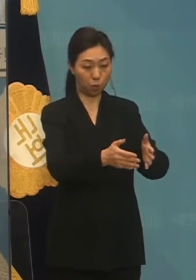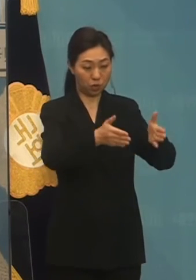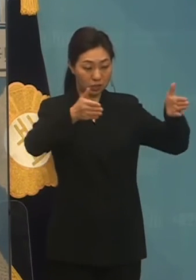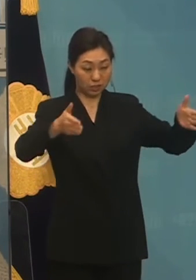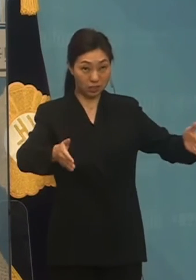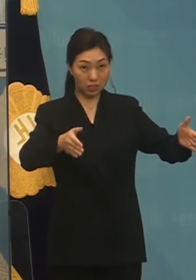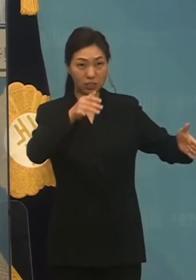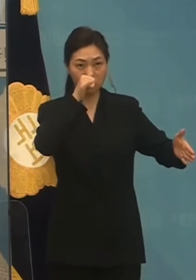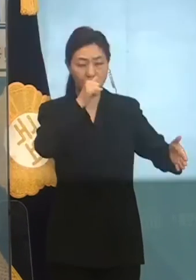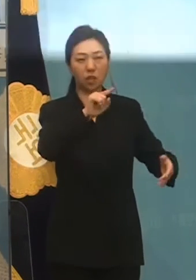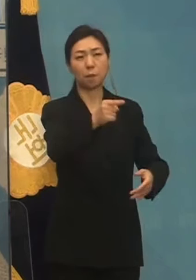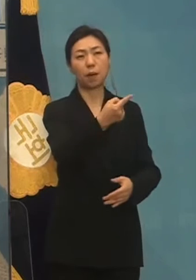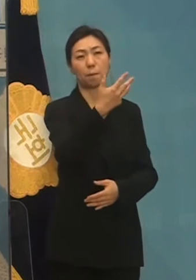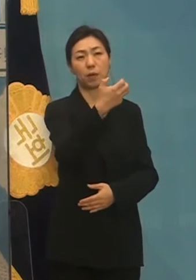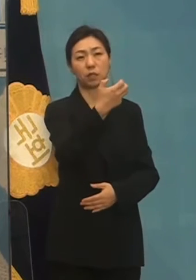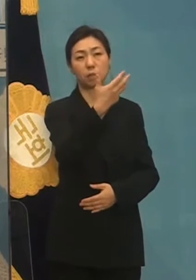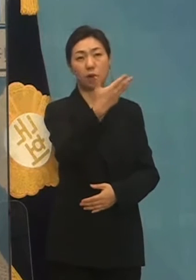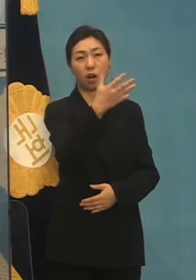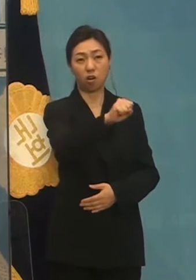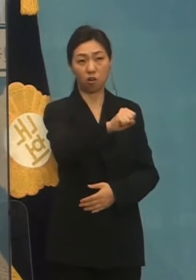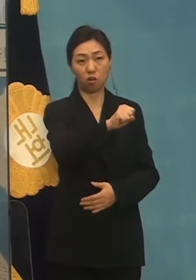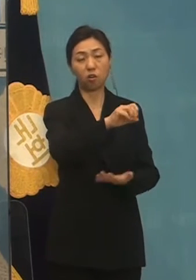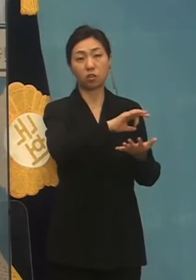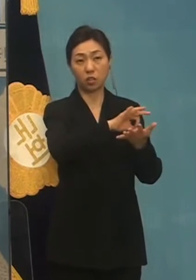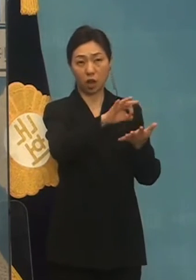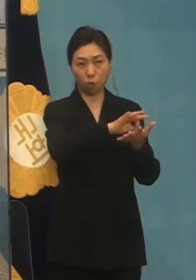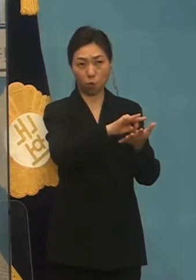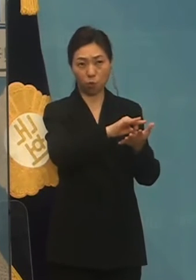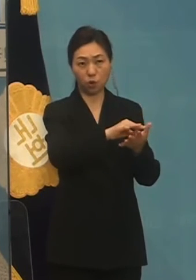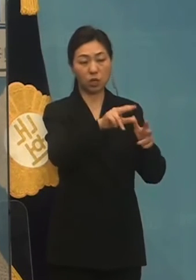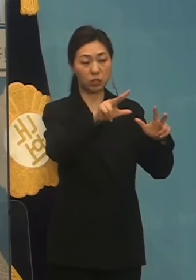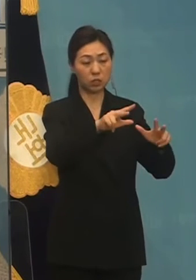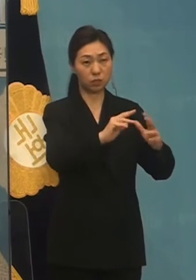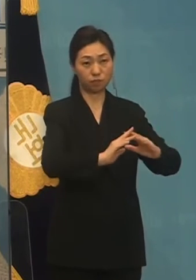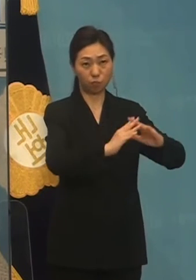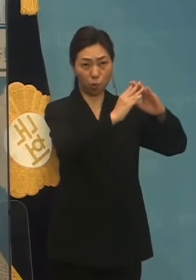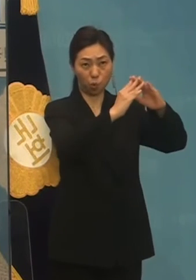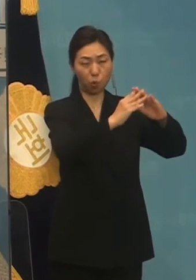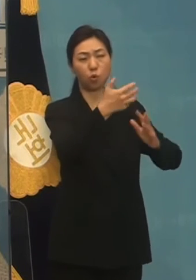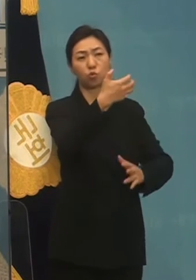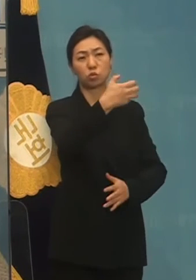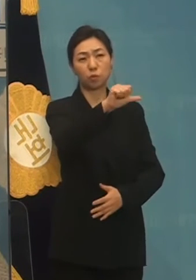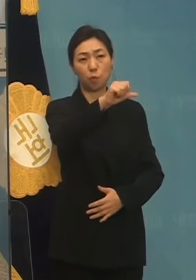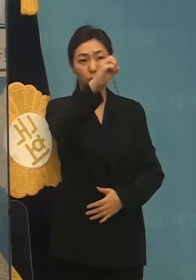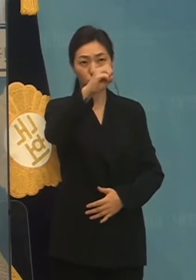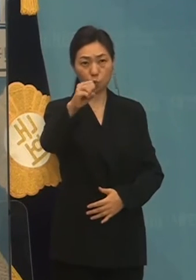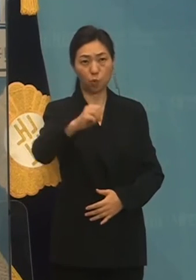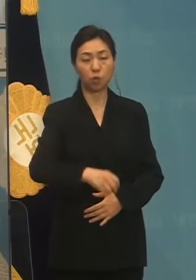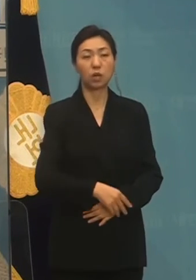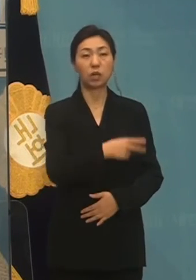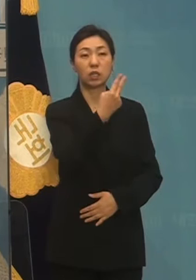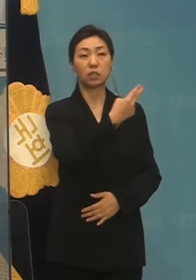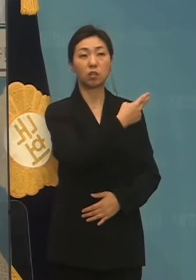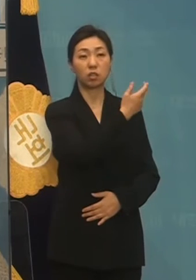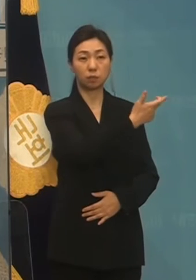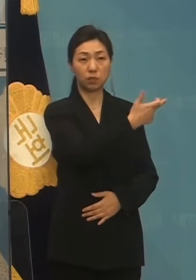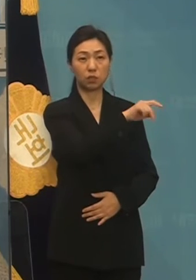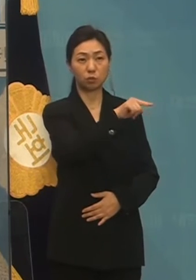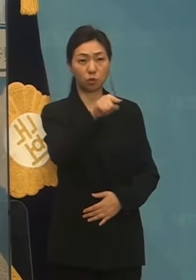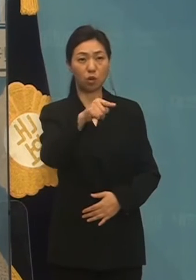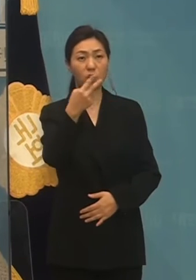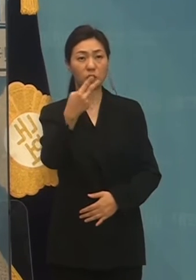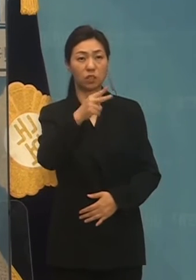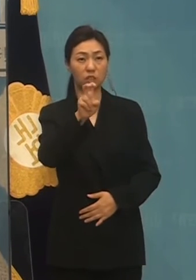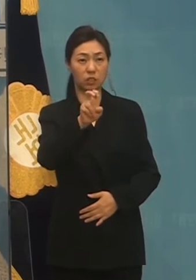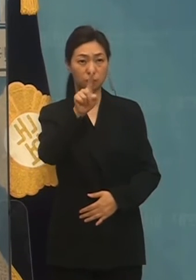정도가 소요됐으며 현재 공정률은 95%입니다. 2017년부터 2022년까지